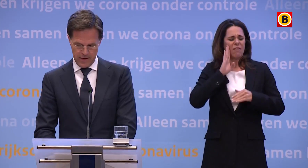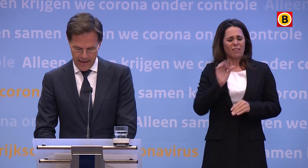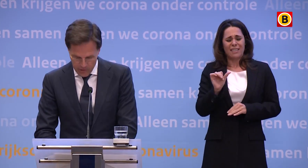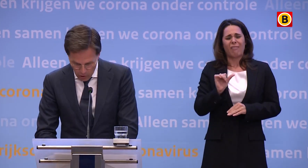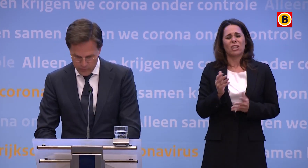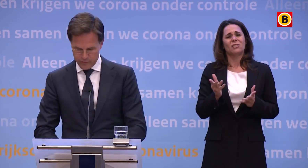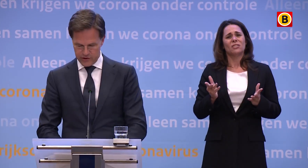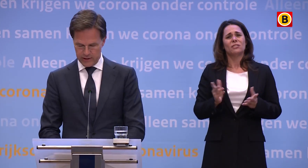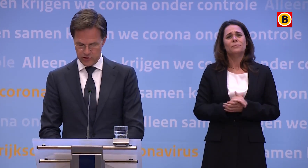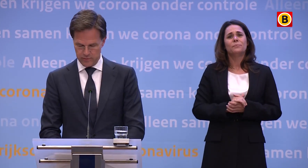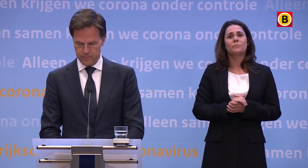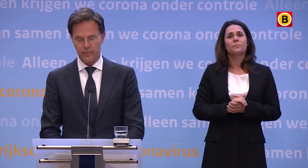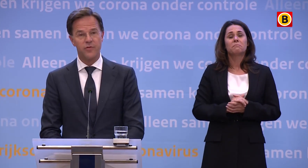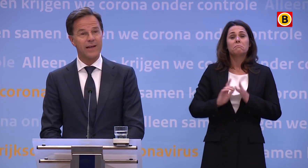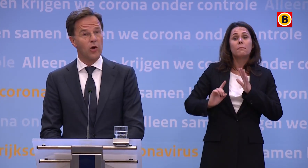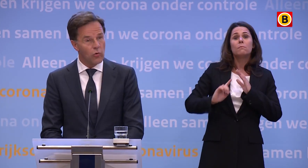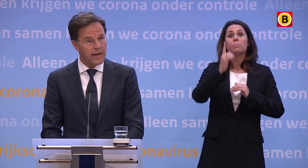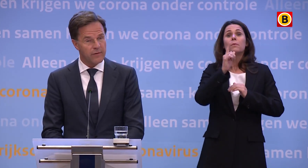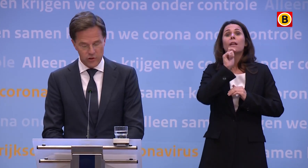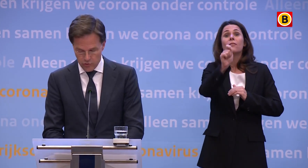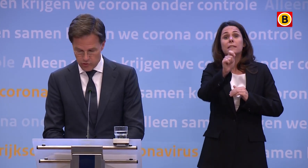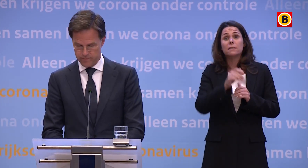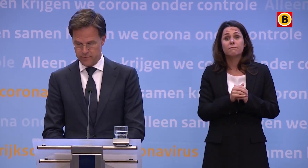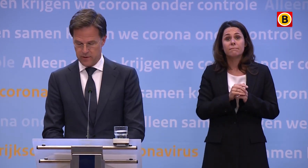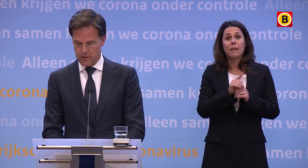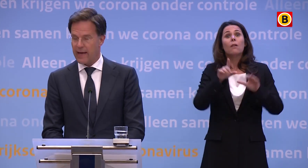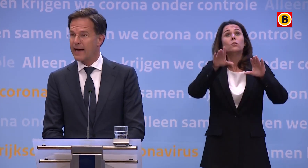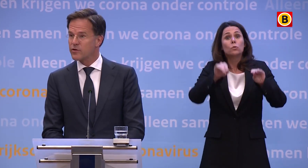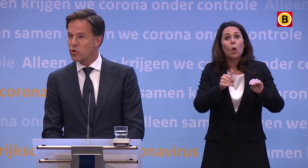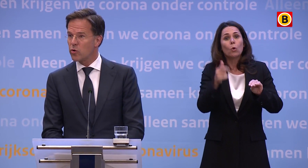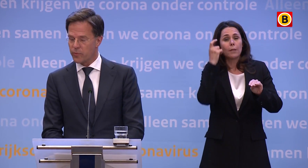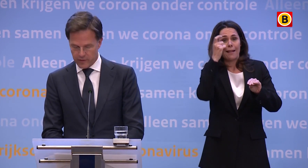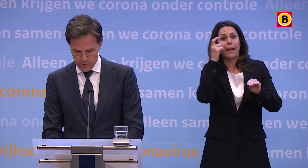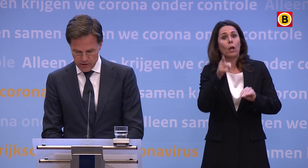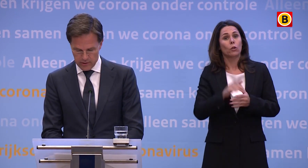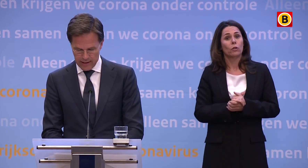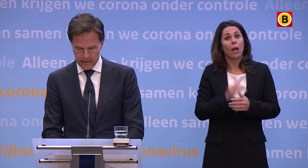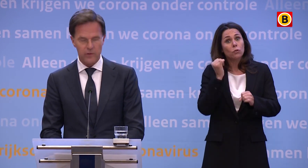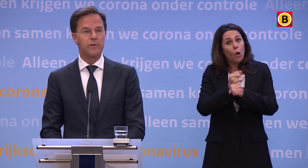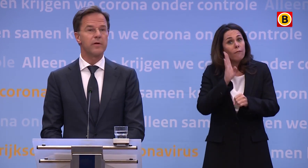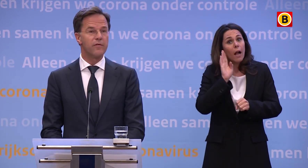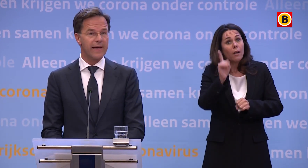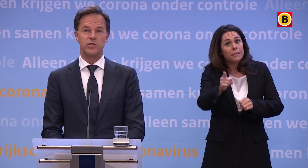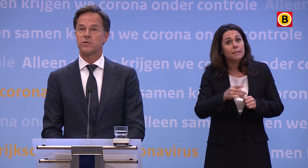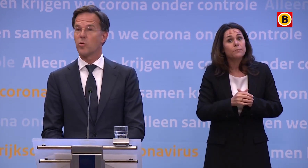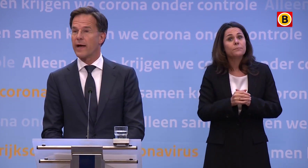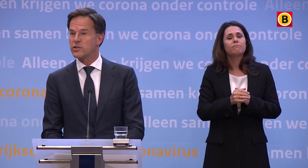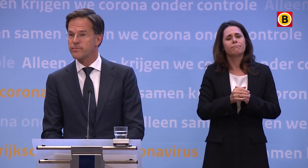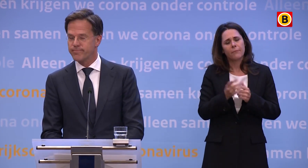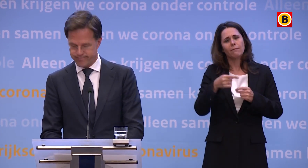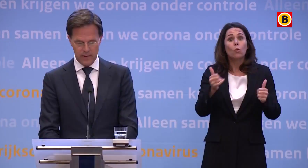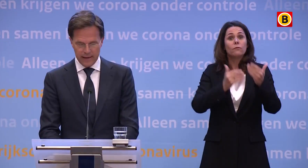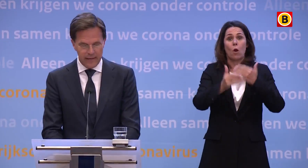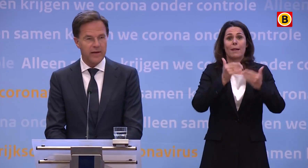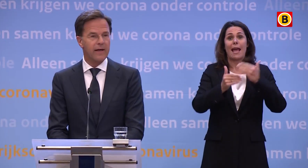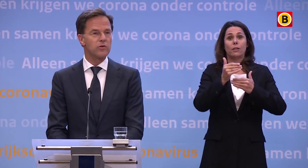Het hoofdadvies is, denk goed na wat je doet en ga je toch op vakantie, ga dan wijs op reis.